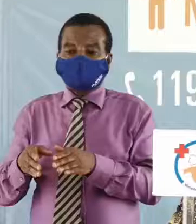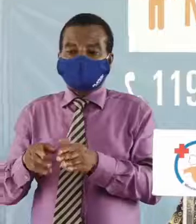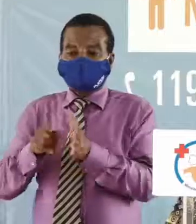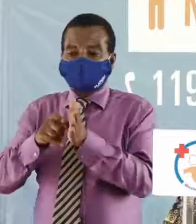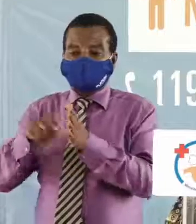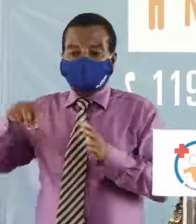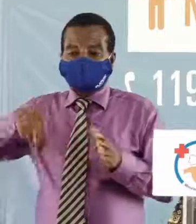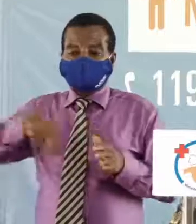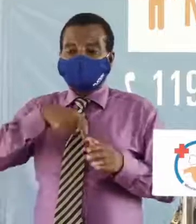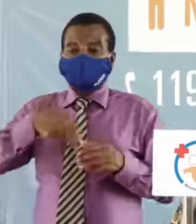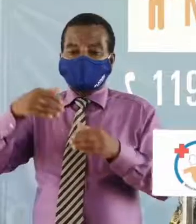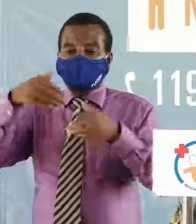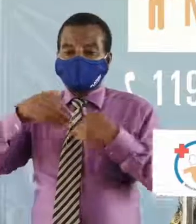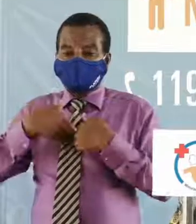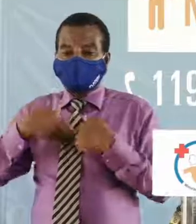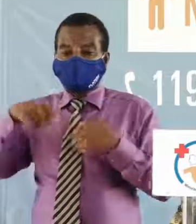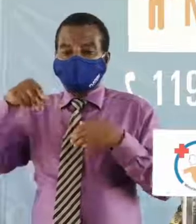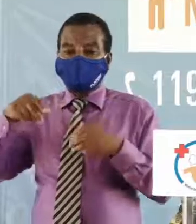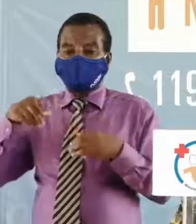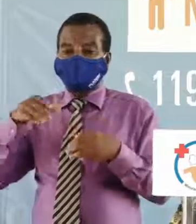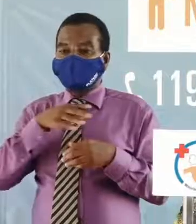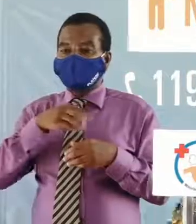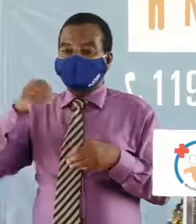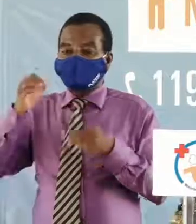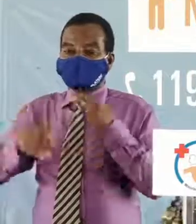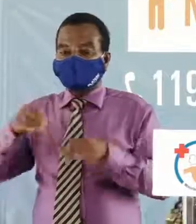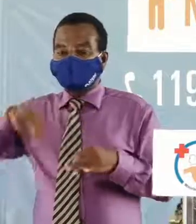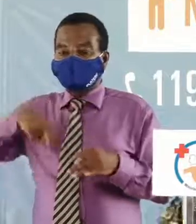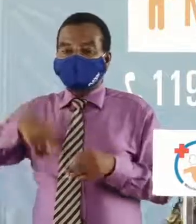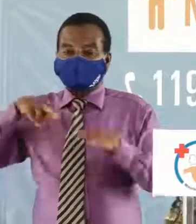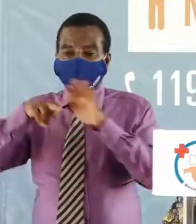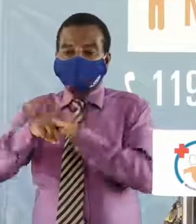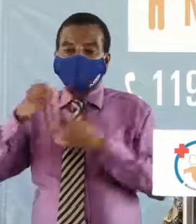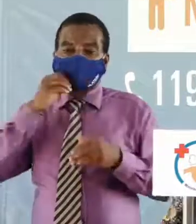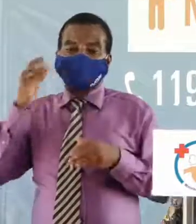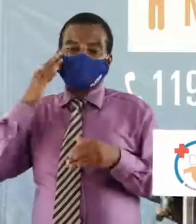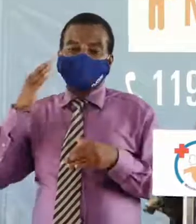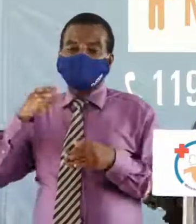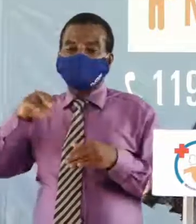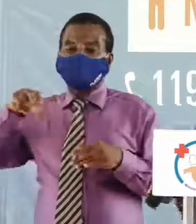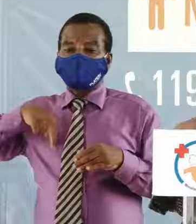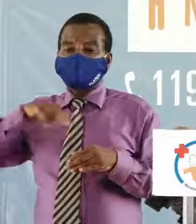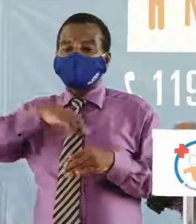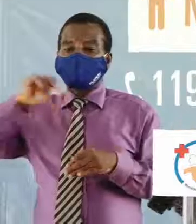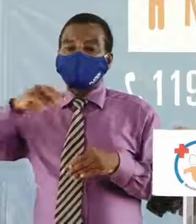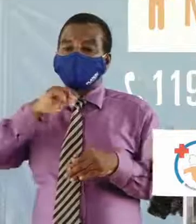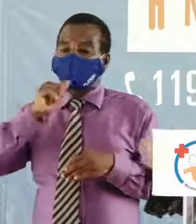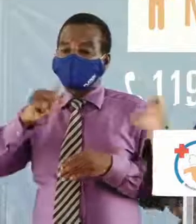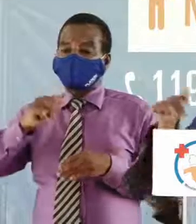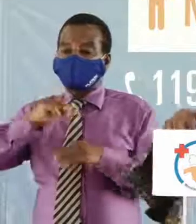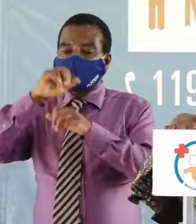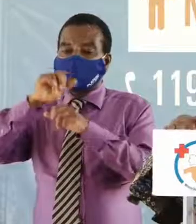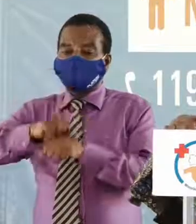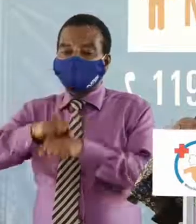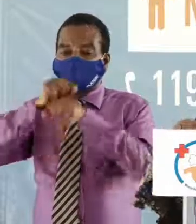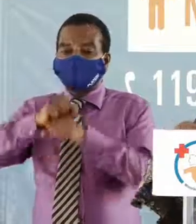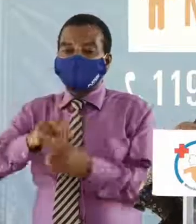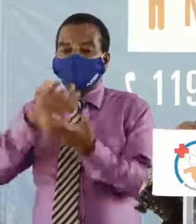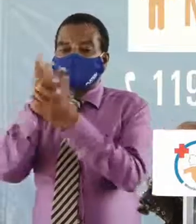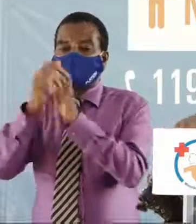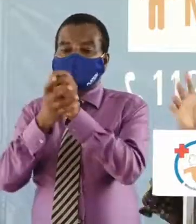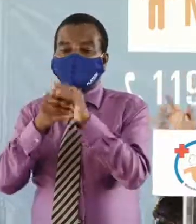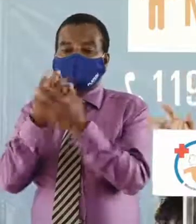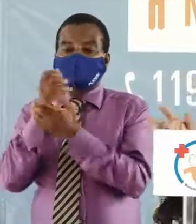nous avons et si nous rentrons chez nous que nous n'avons pas cette habitude de nous laver les mains ou bien de se désinfecter puisque nous sommes en